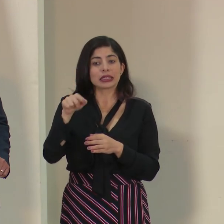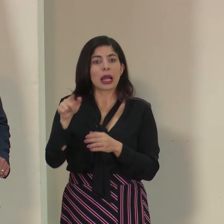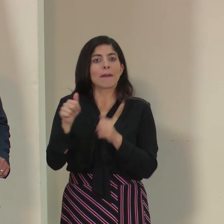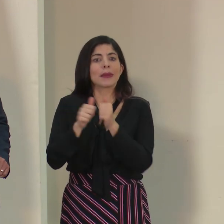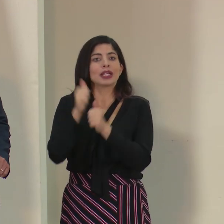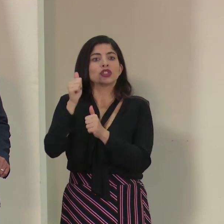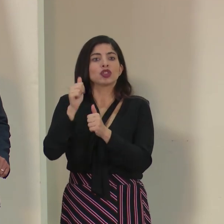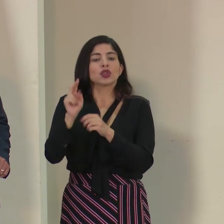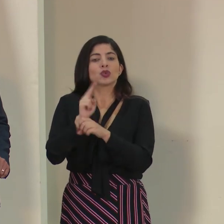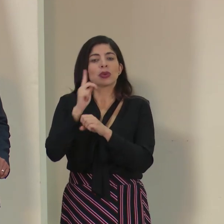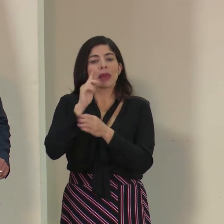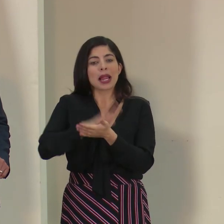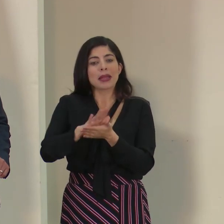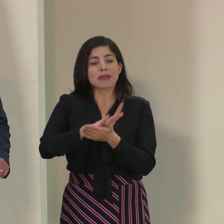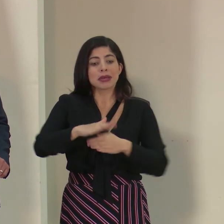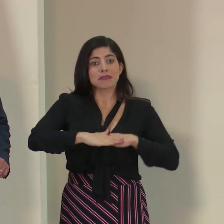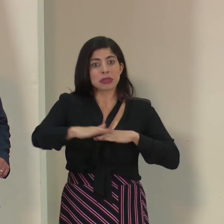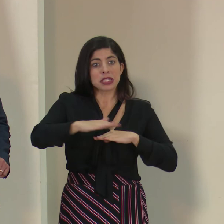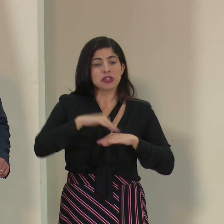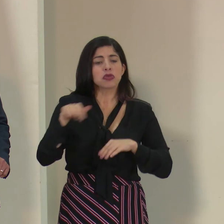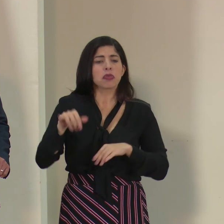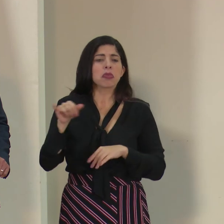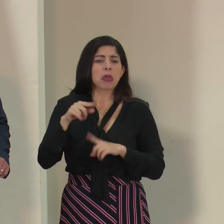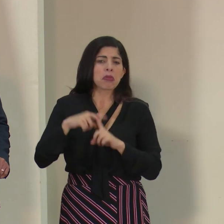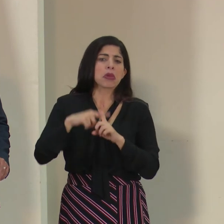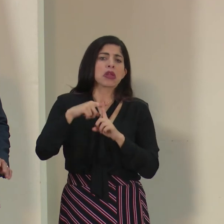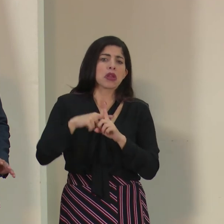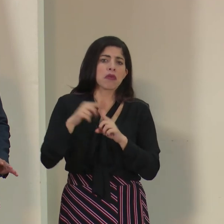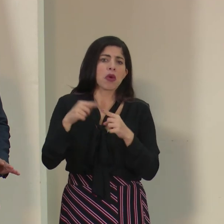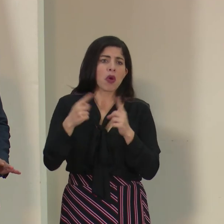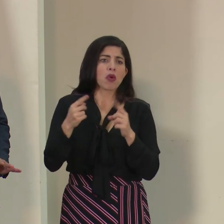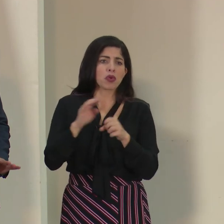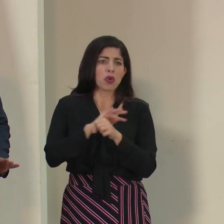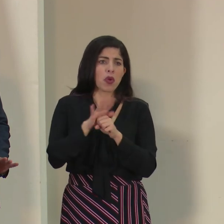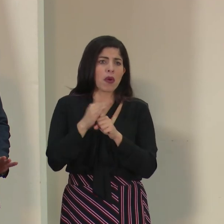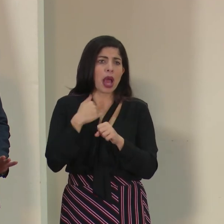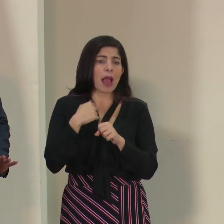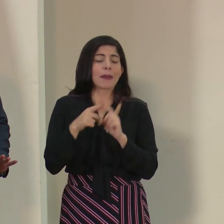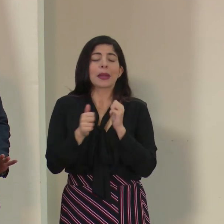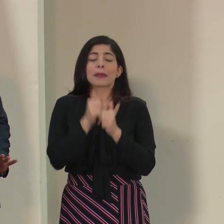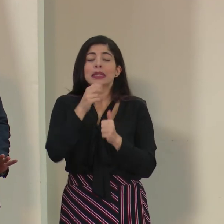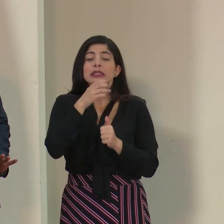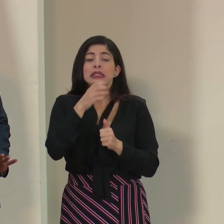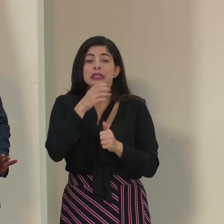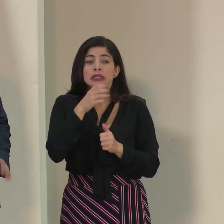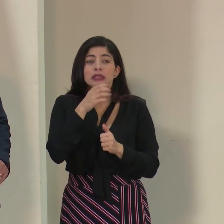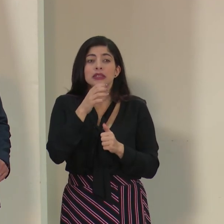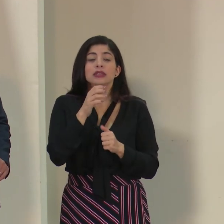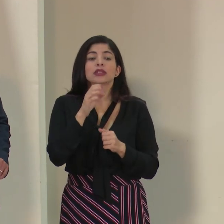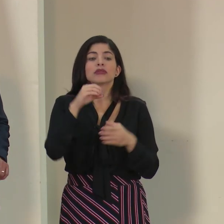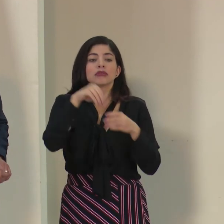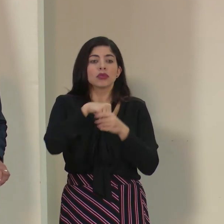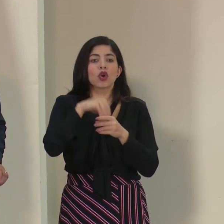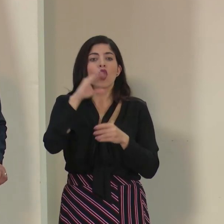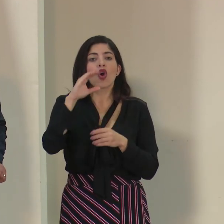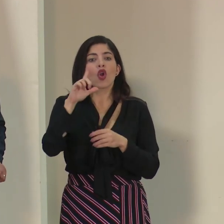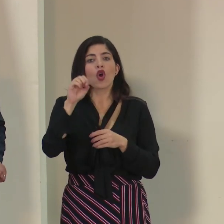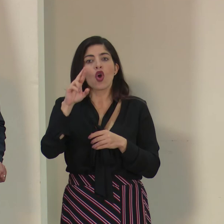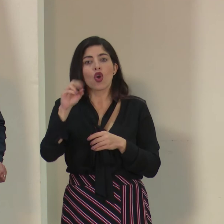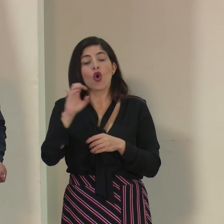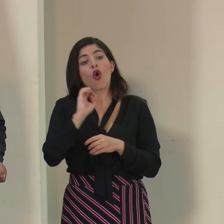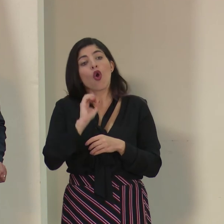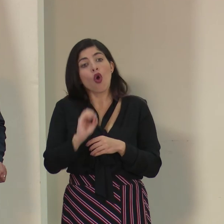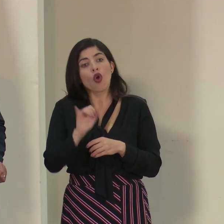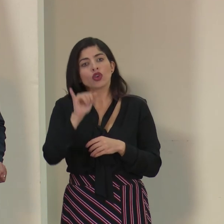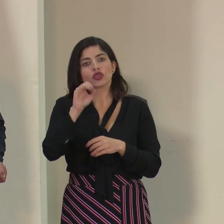incluso para limpiar el piso, tienen alguna acción también efectiva contra el coronavirus, pero lo que más se recomienda es las soluciones que contengan cloro o yodo son